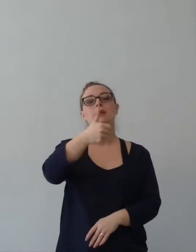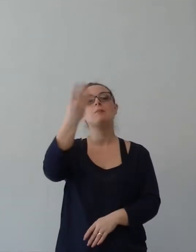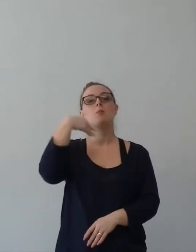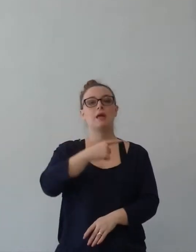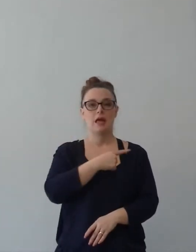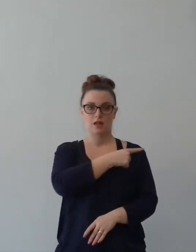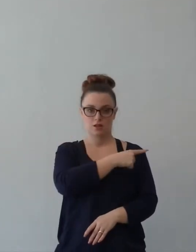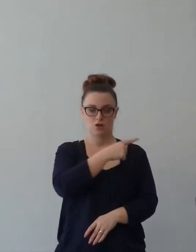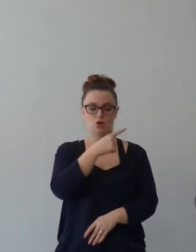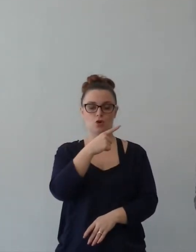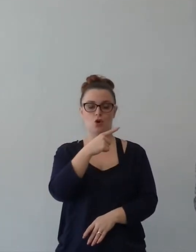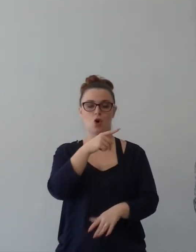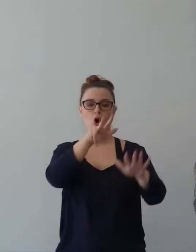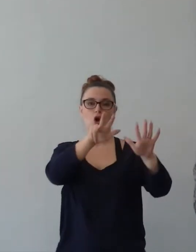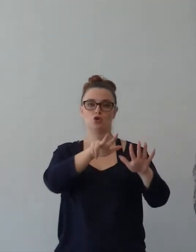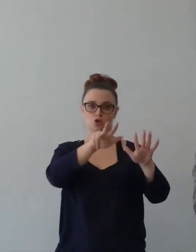dice così.